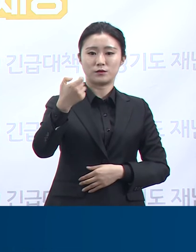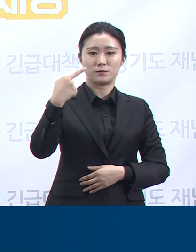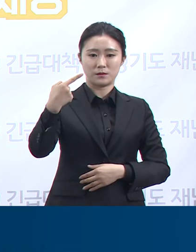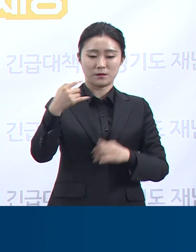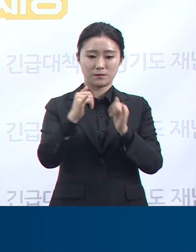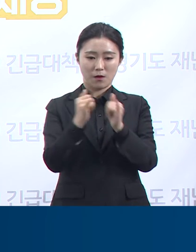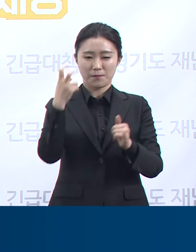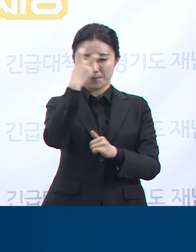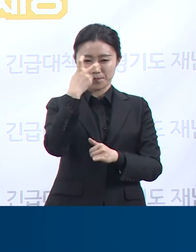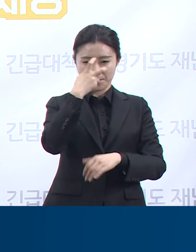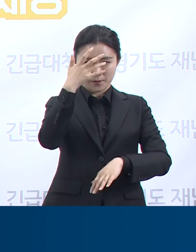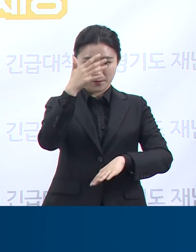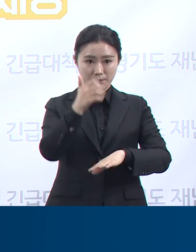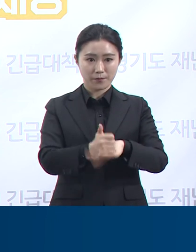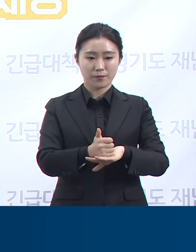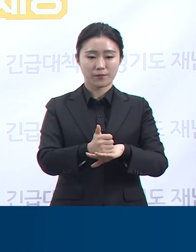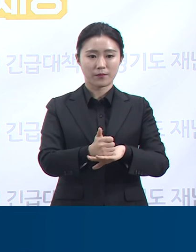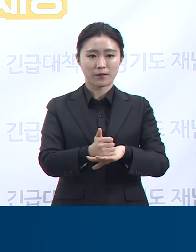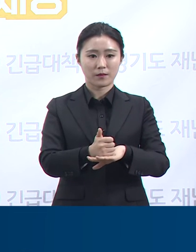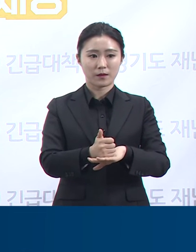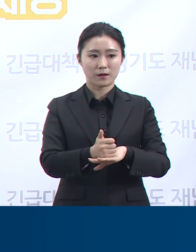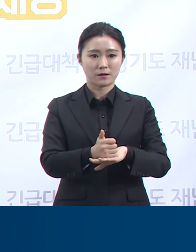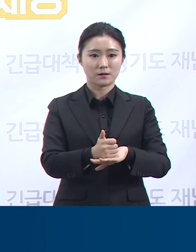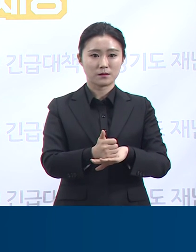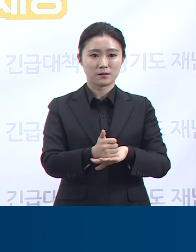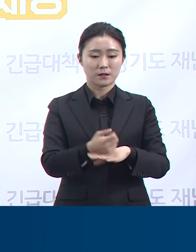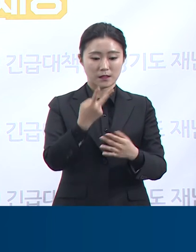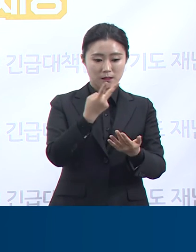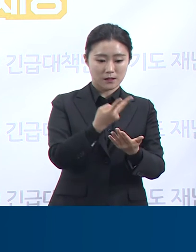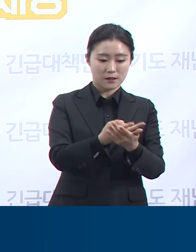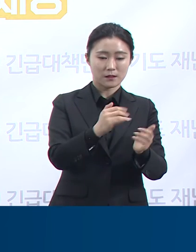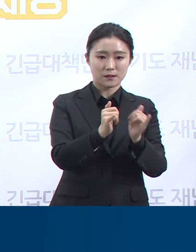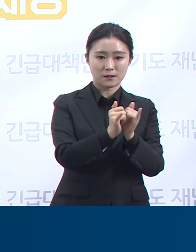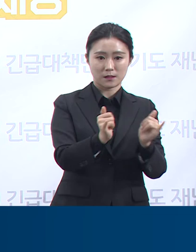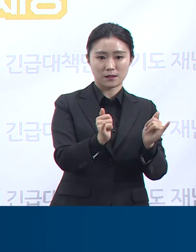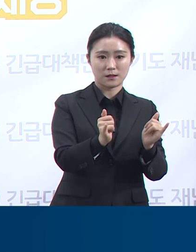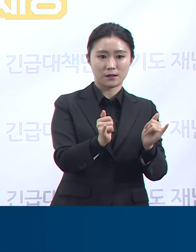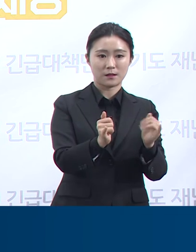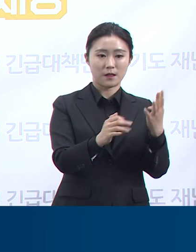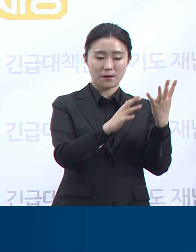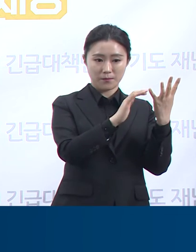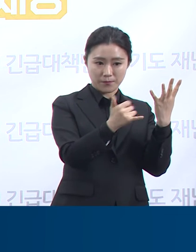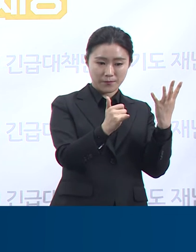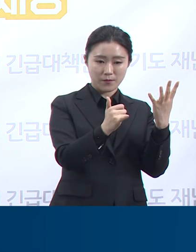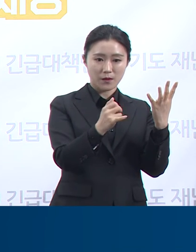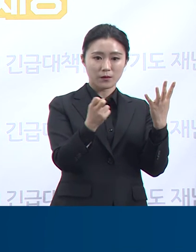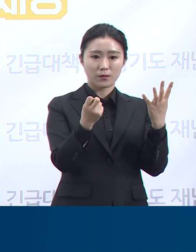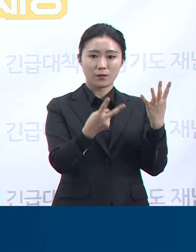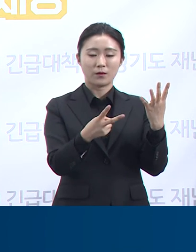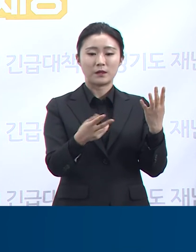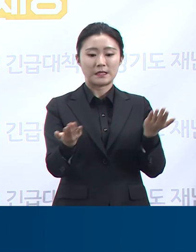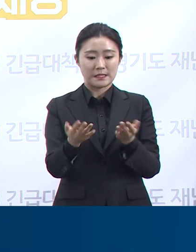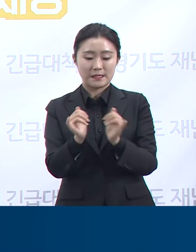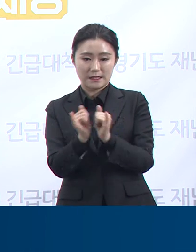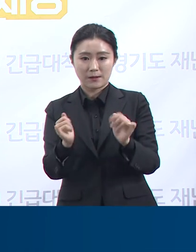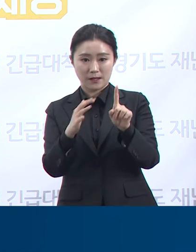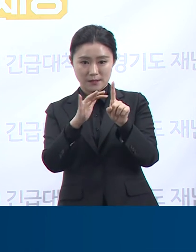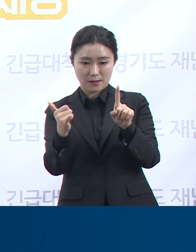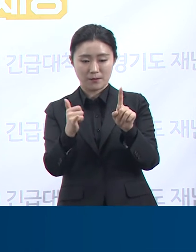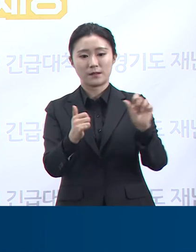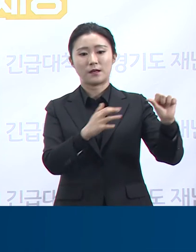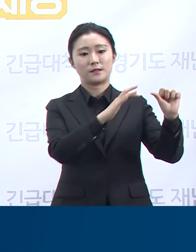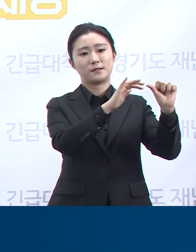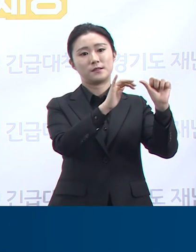그 결과 입소자 4명과 요양보호사 1명 등 5명이 추가 확진되었고 관련